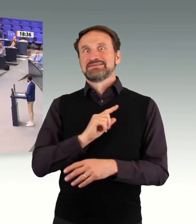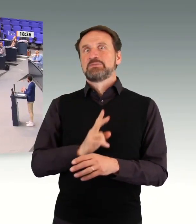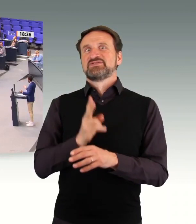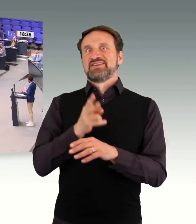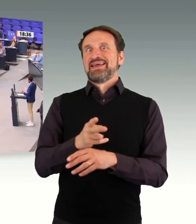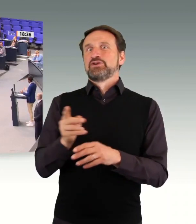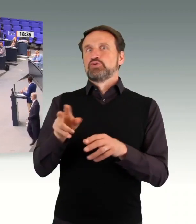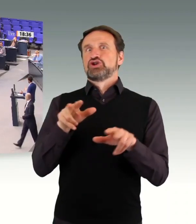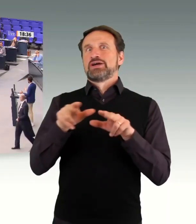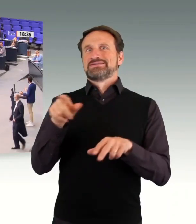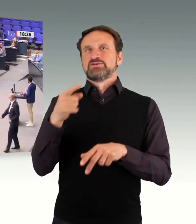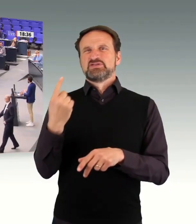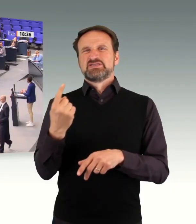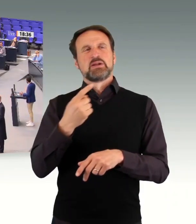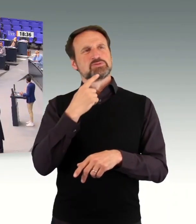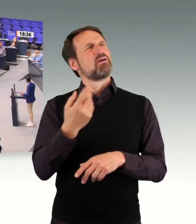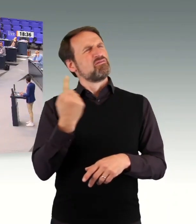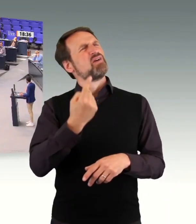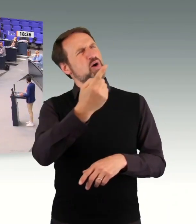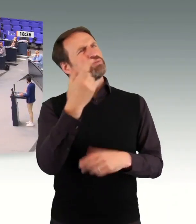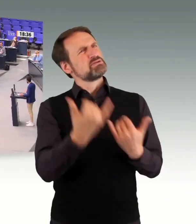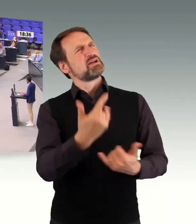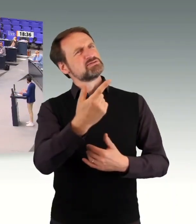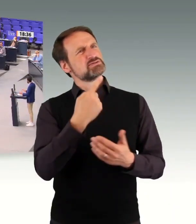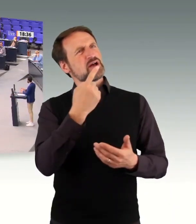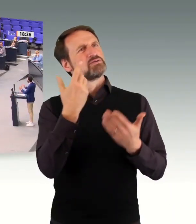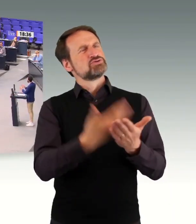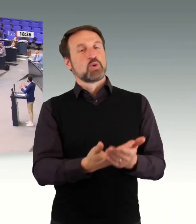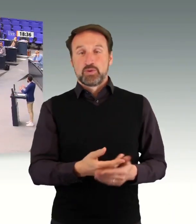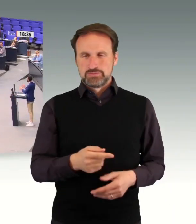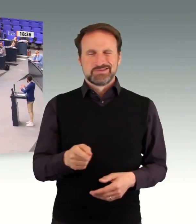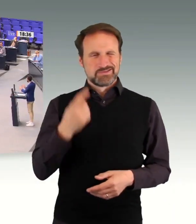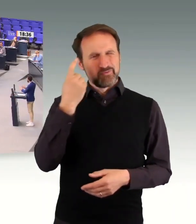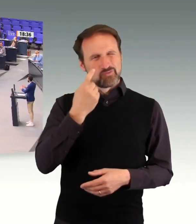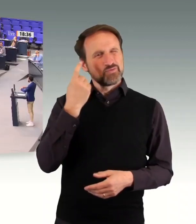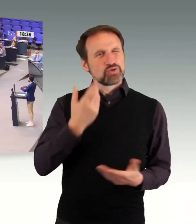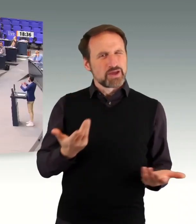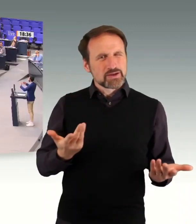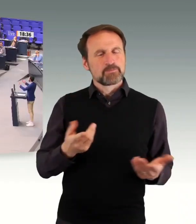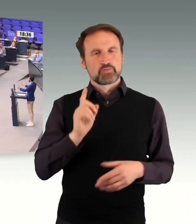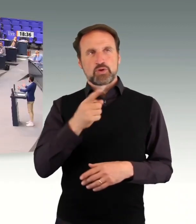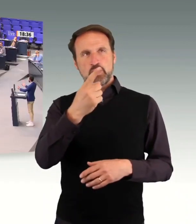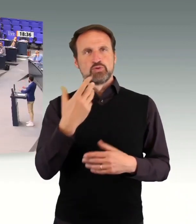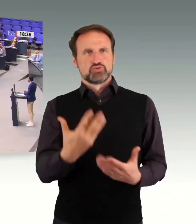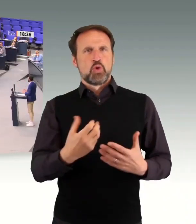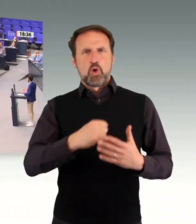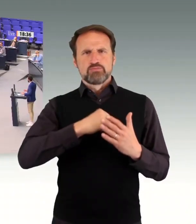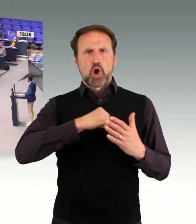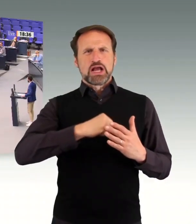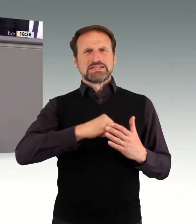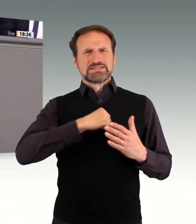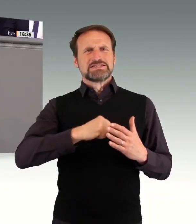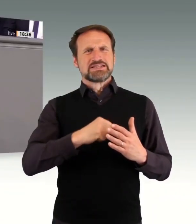kam, warum Sie ausgerechnet jetzt damit kommen. Das wundert doch ziemlich. Und vor allem die progressiven Punkte, die Sie in Ihrer Forderung haben,